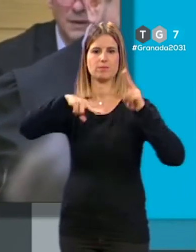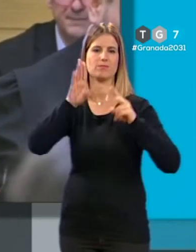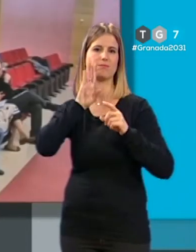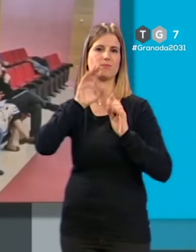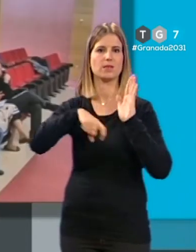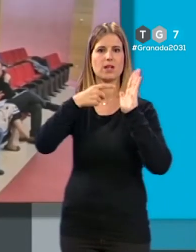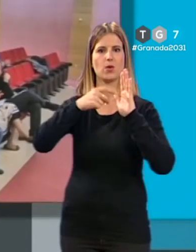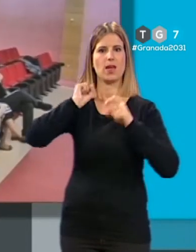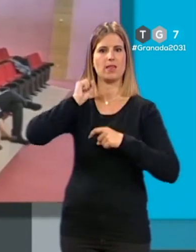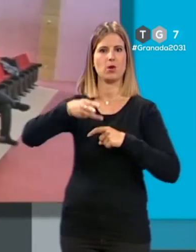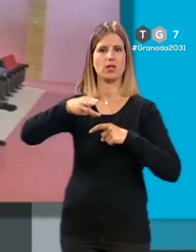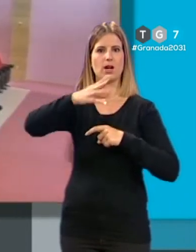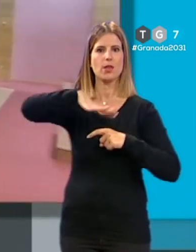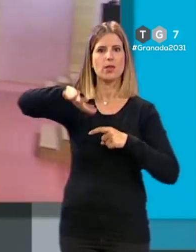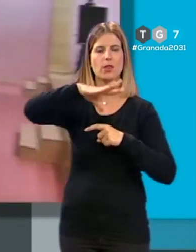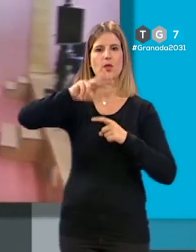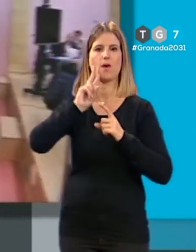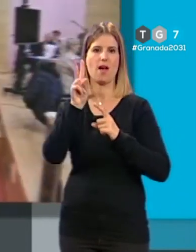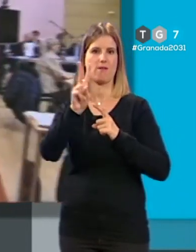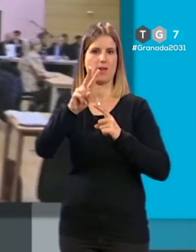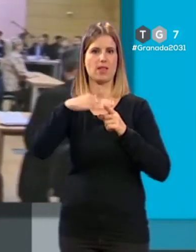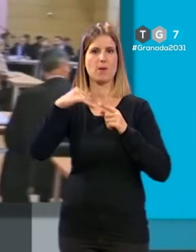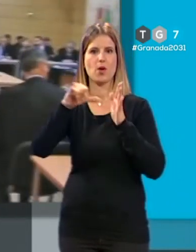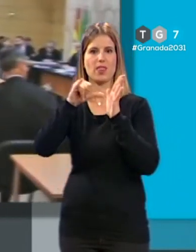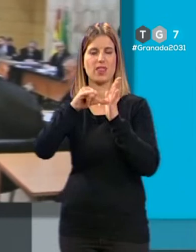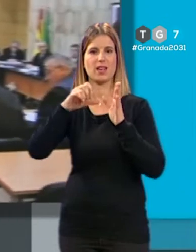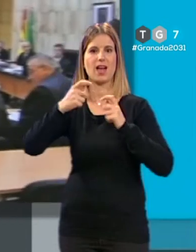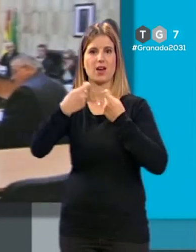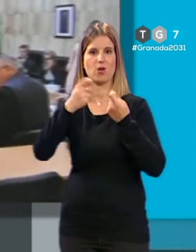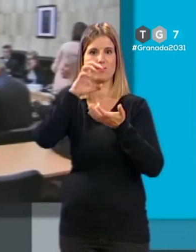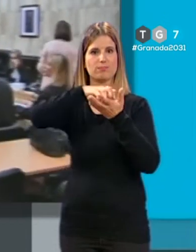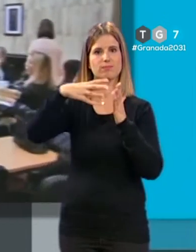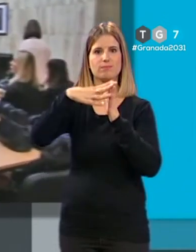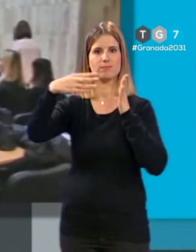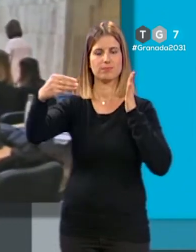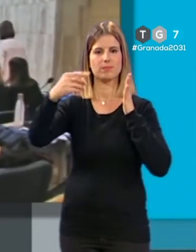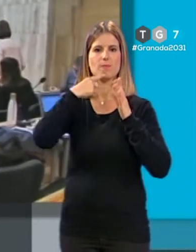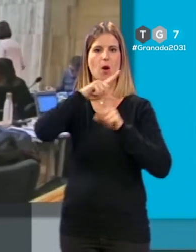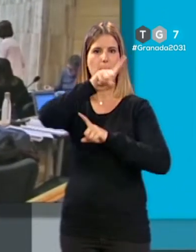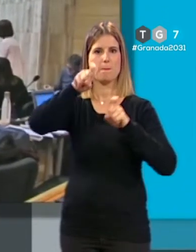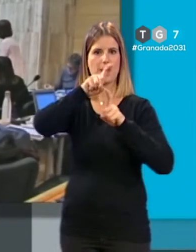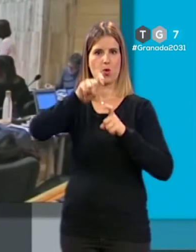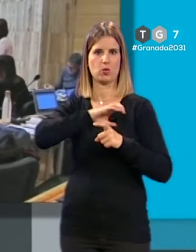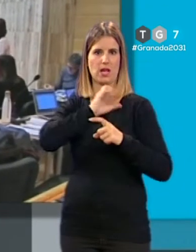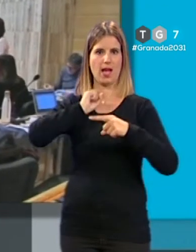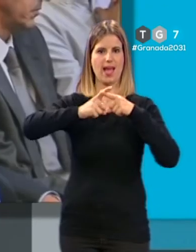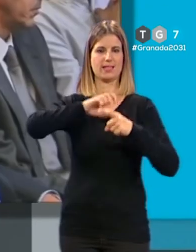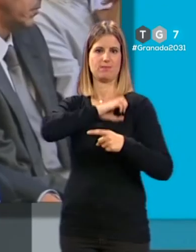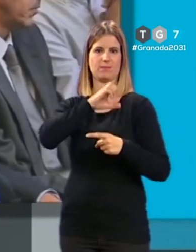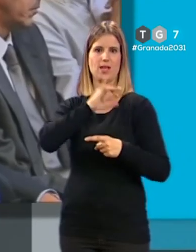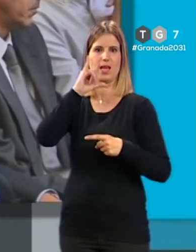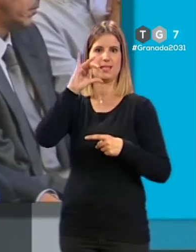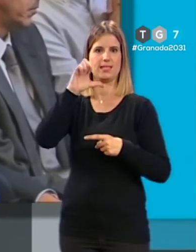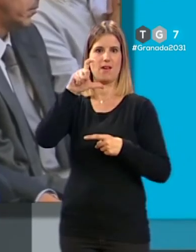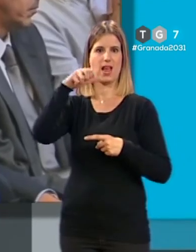discoteca en la zona verde junto al Centro Comercial Serrayo ha indicado a preguntas de la exedil del ramo en el PP Isabel Nieto